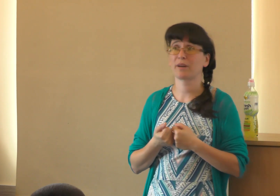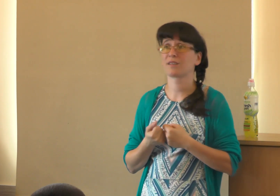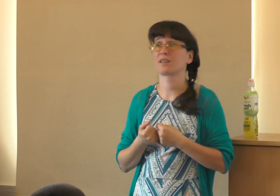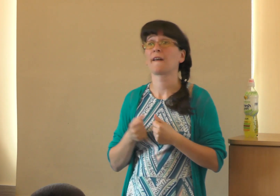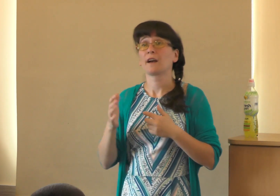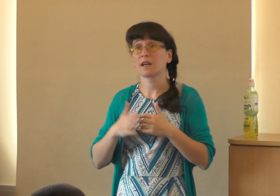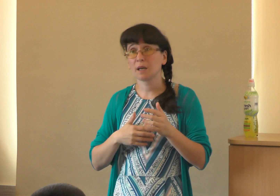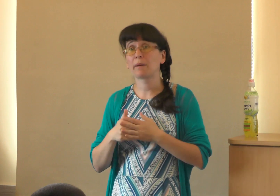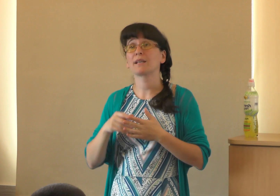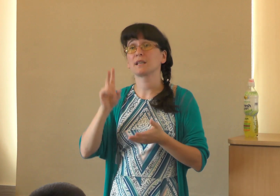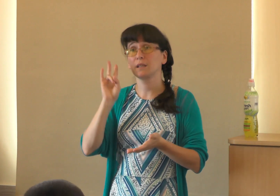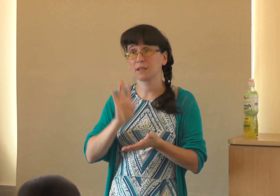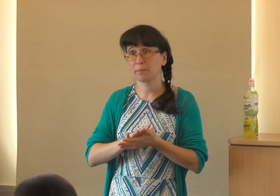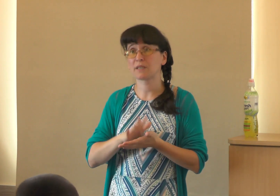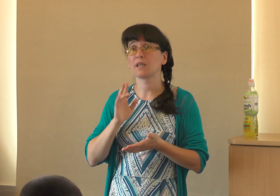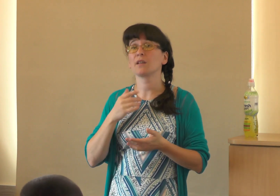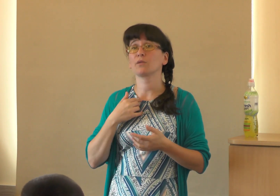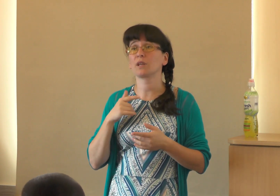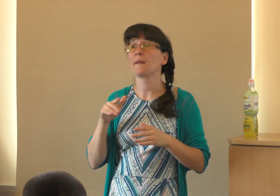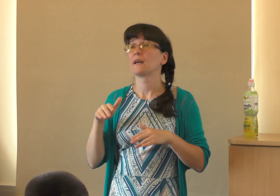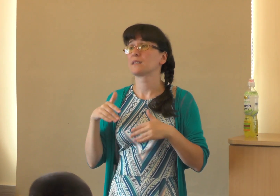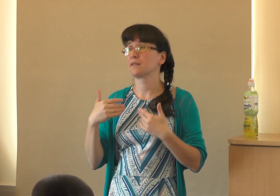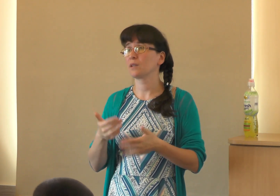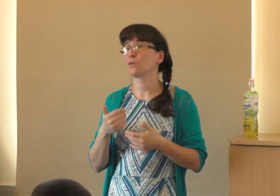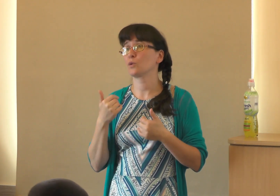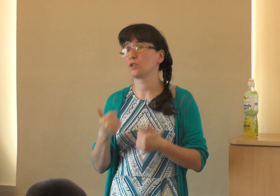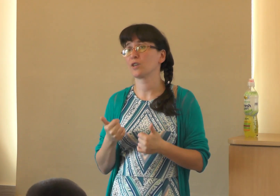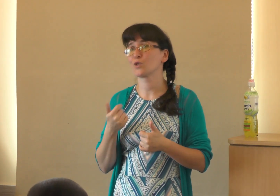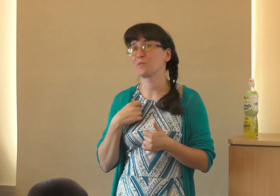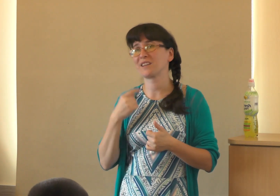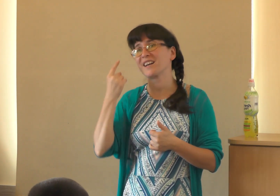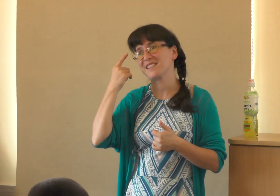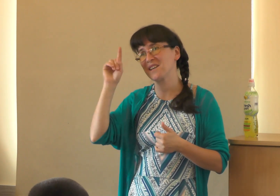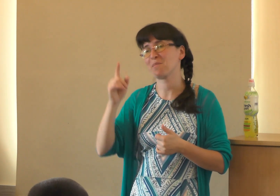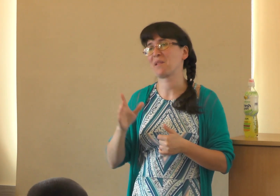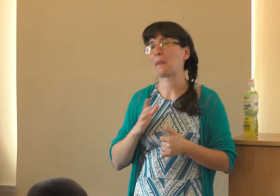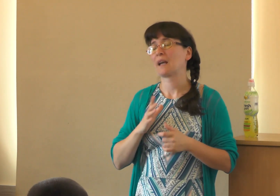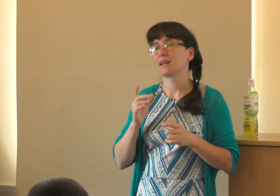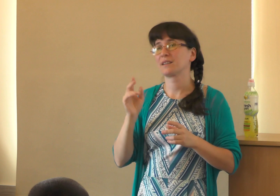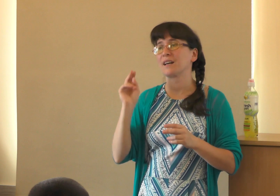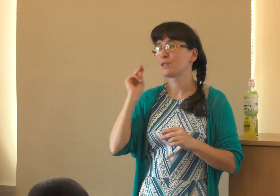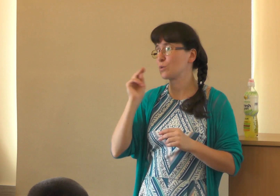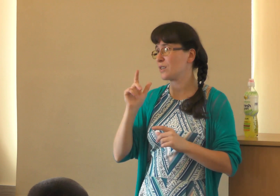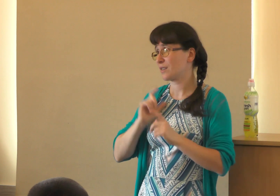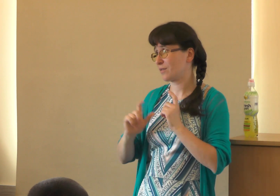практики. Когда практика, когда ты постоянно, вот я советую, очень хорошо, у меня такая идея была, когда студентов